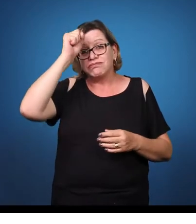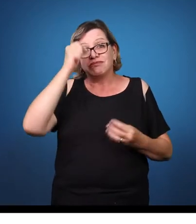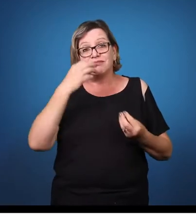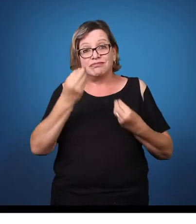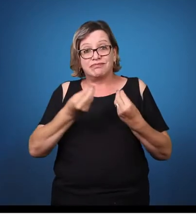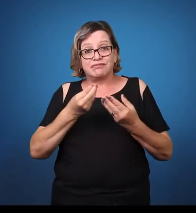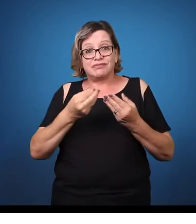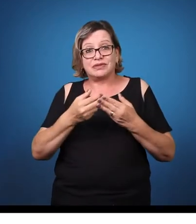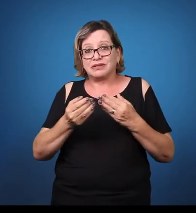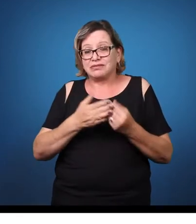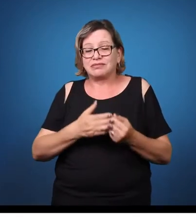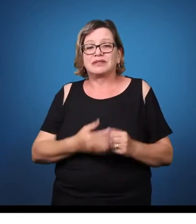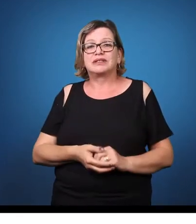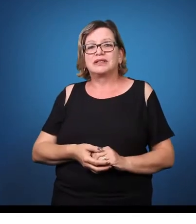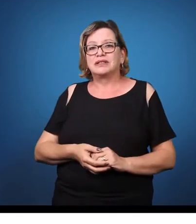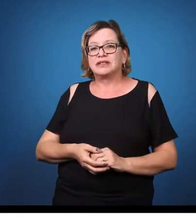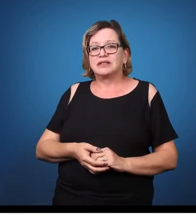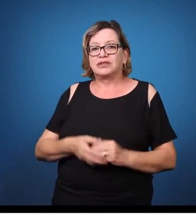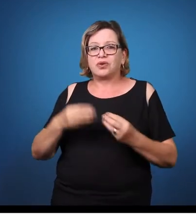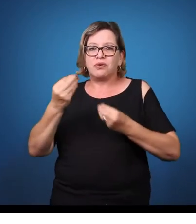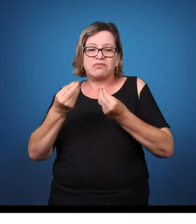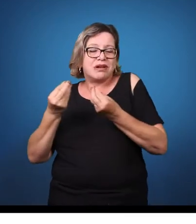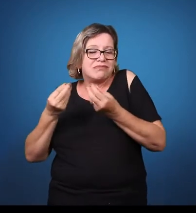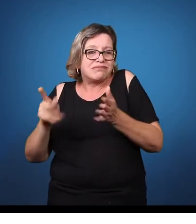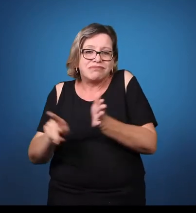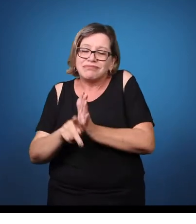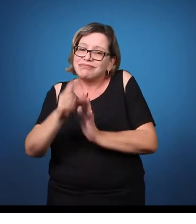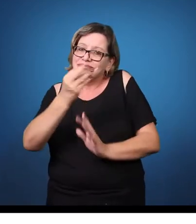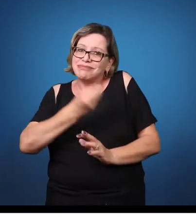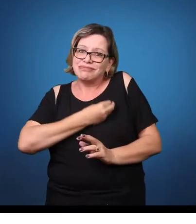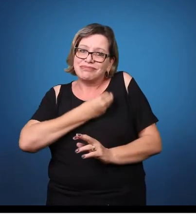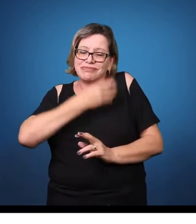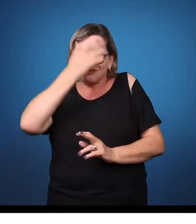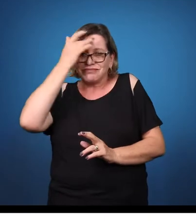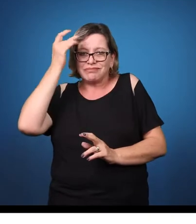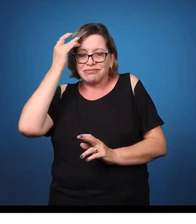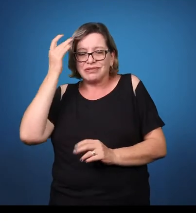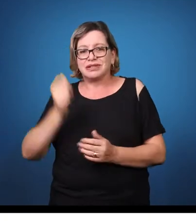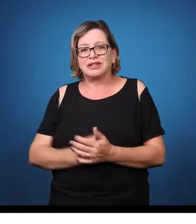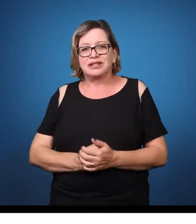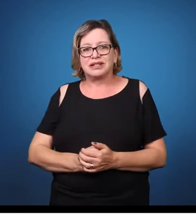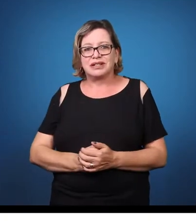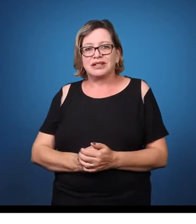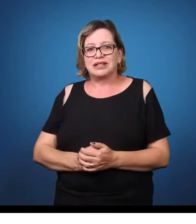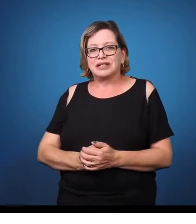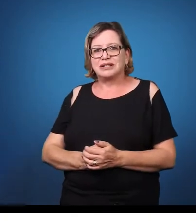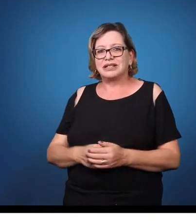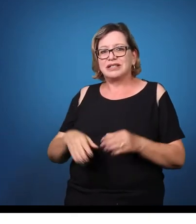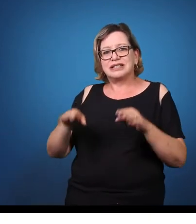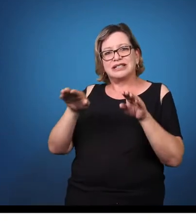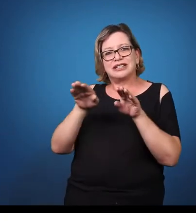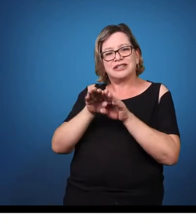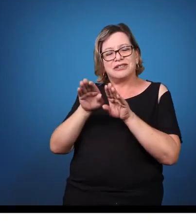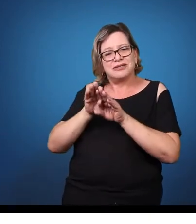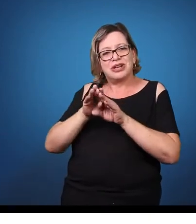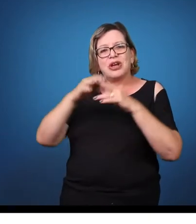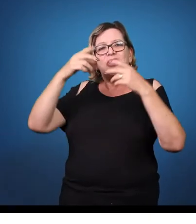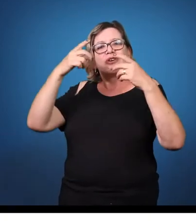te pergunto. Como que o grupo social, onde a pessoa está inserida, e o grupo